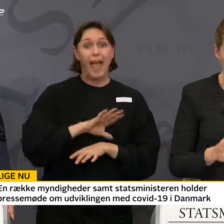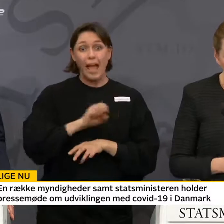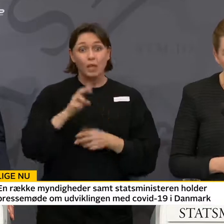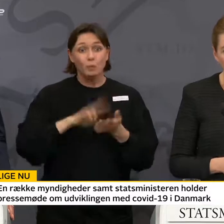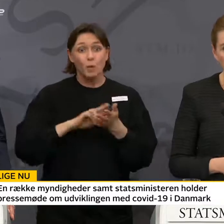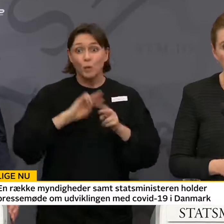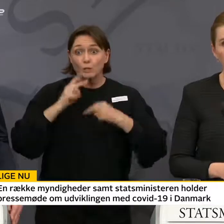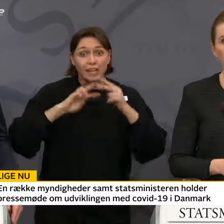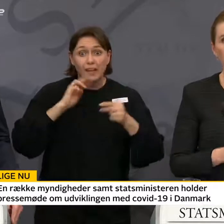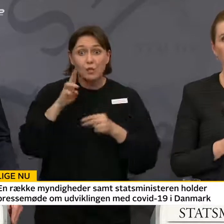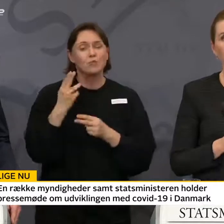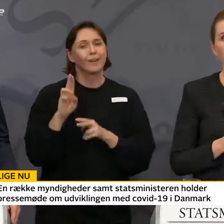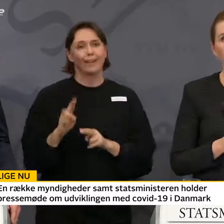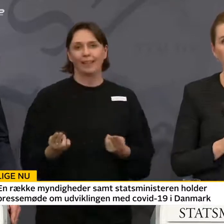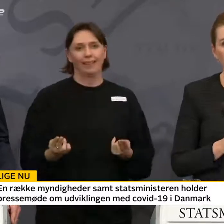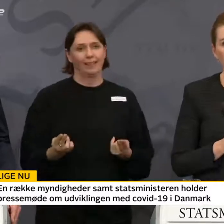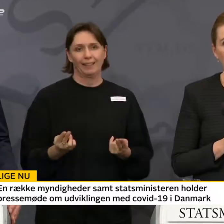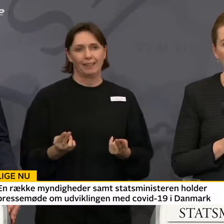spørgsmål nu.